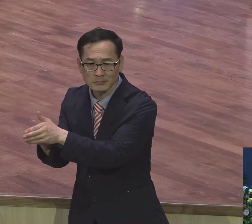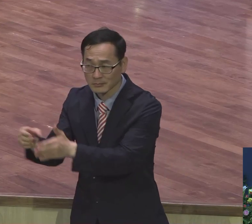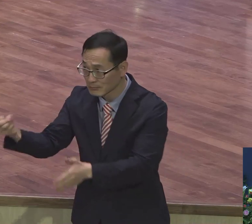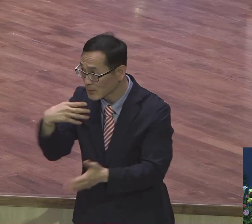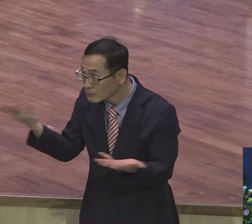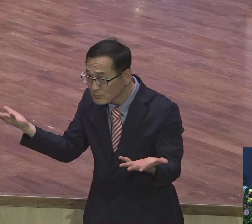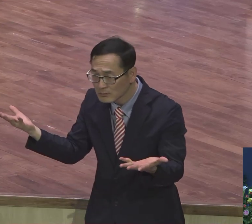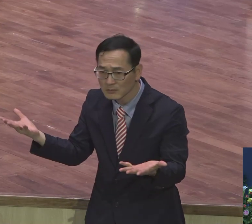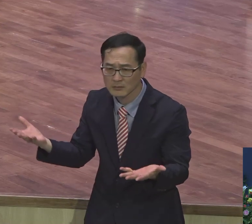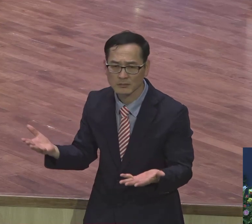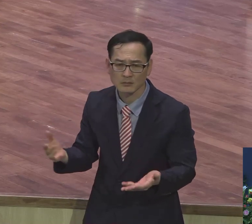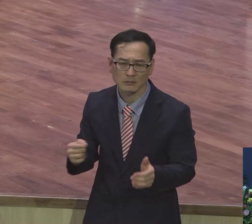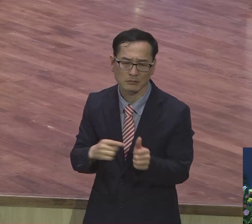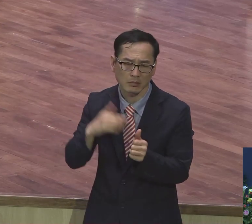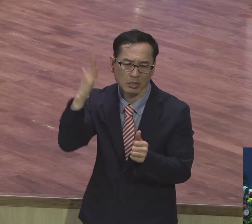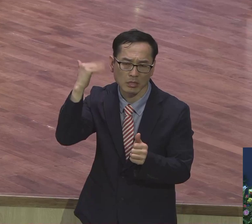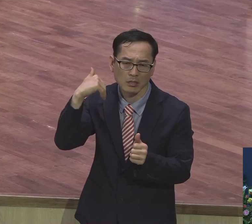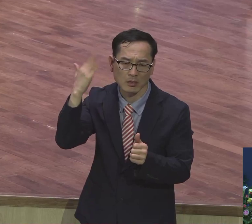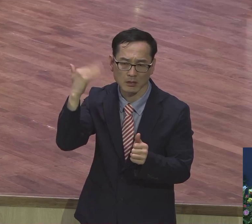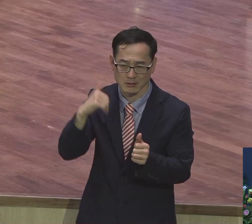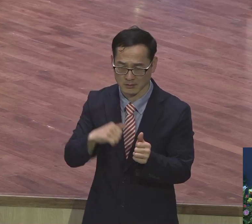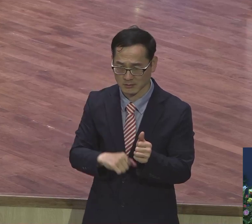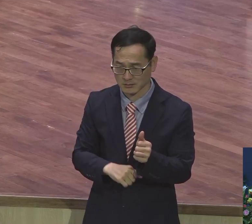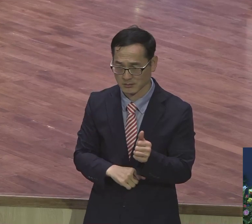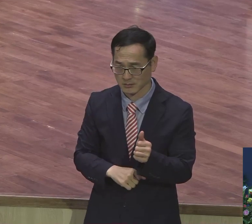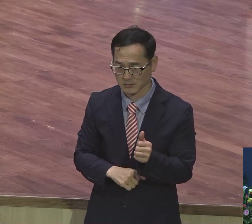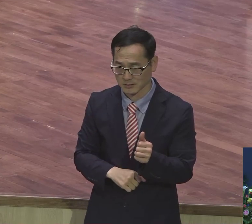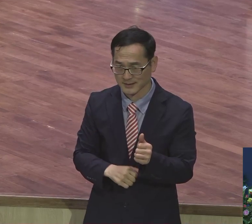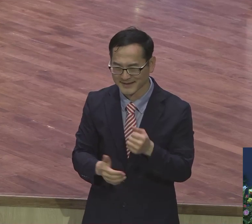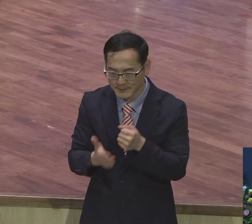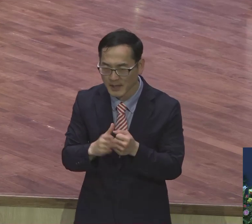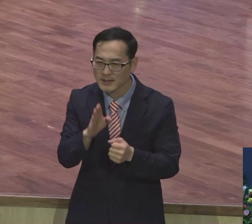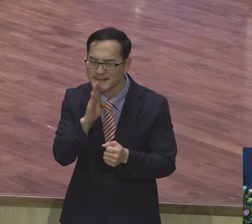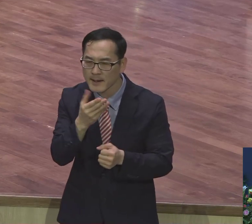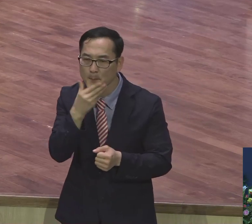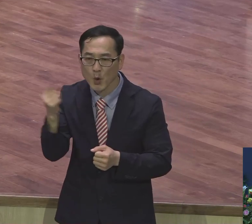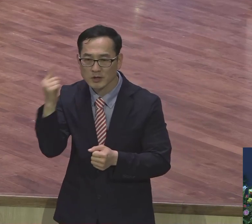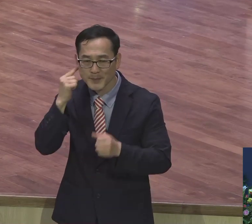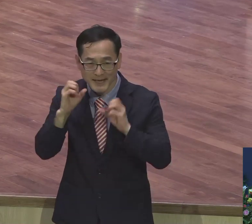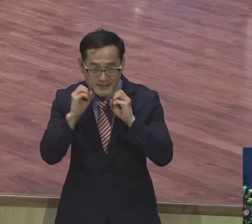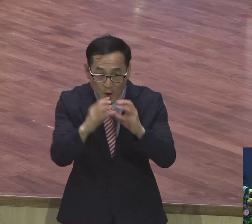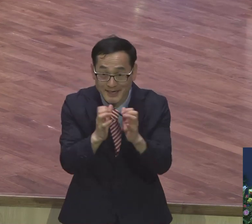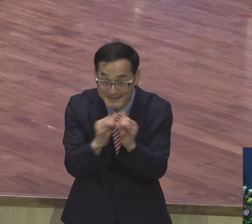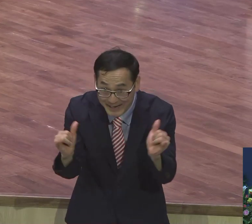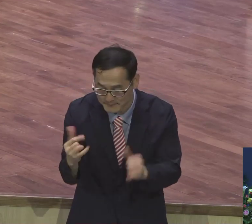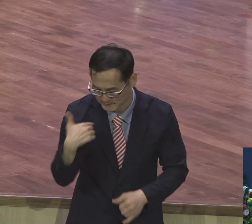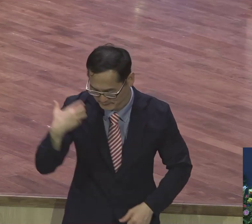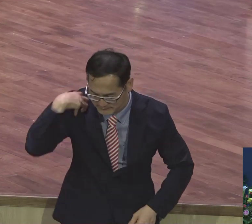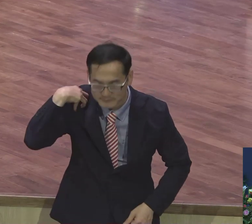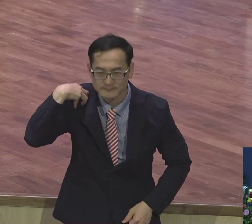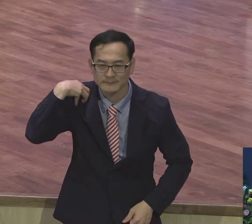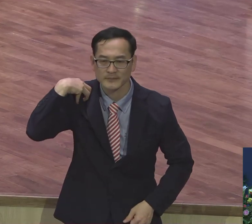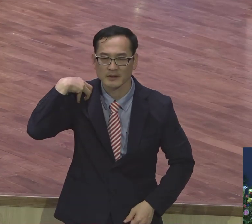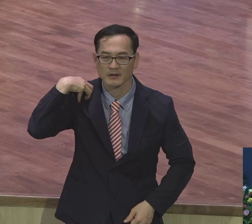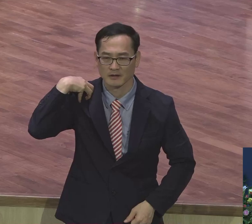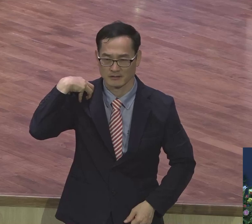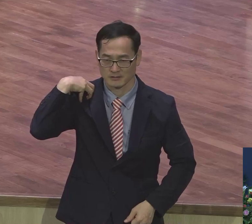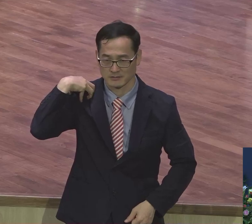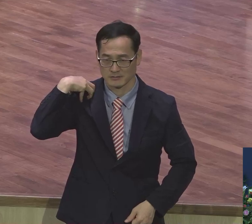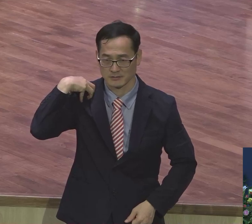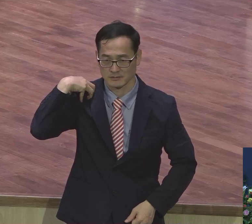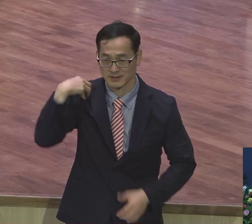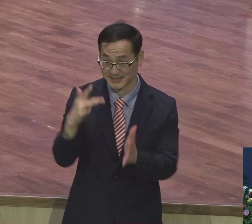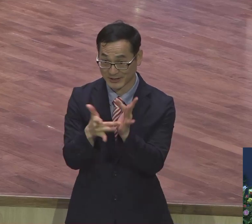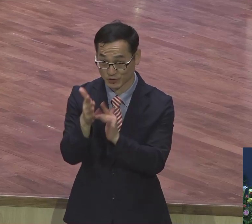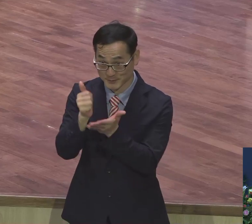한마디로 참복음의 소식을 전파하는 자가 되어야 된다. 참복음의 소식을 전파하는 예수님께서 이 땅의